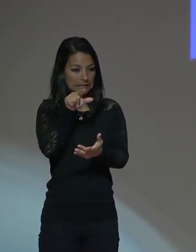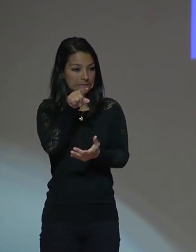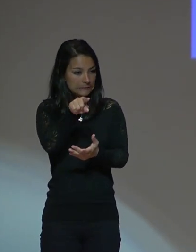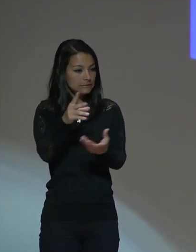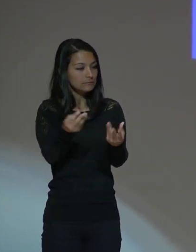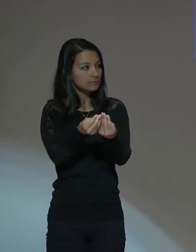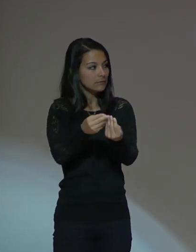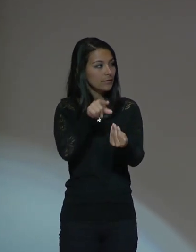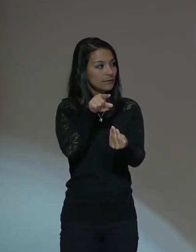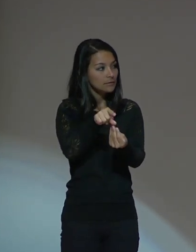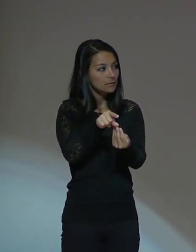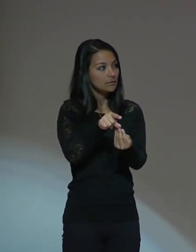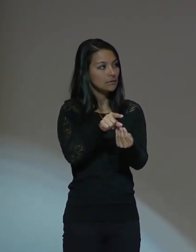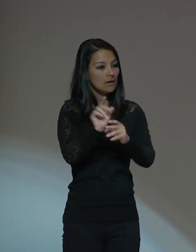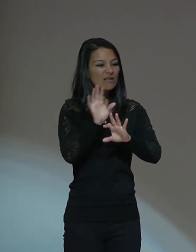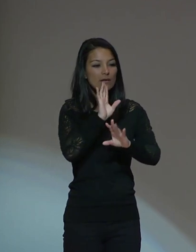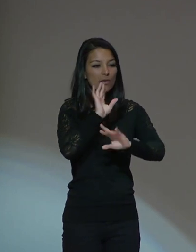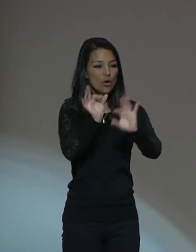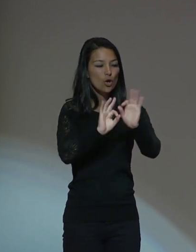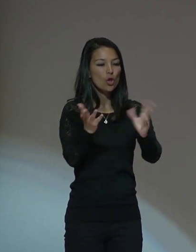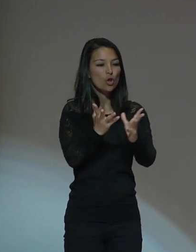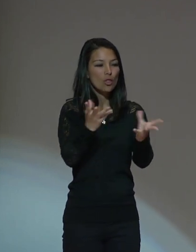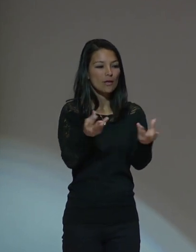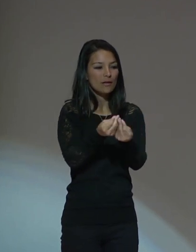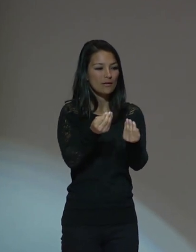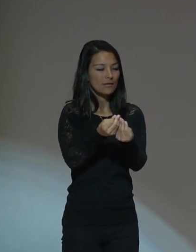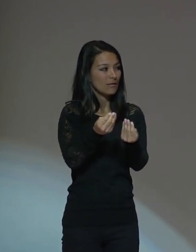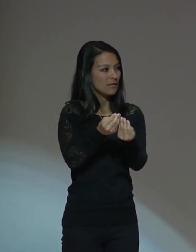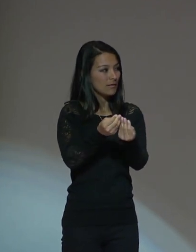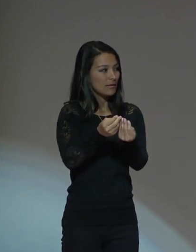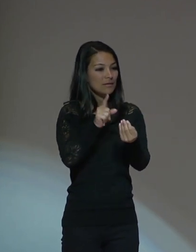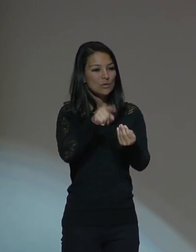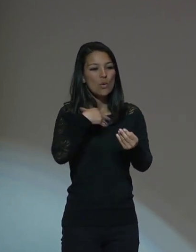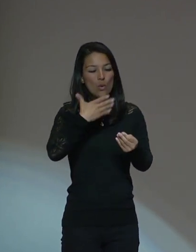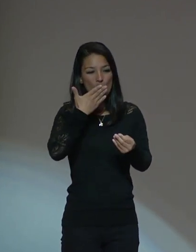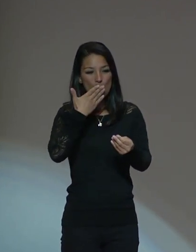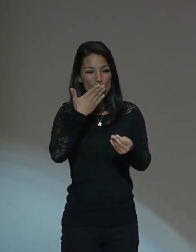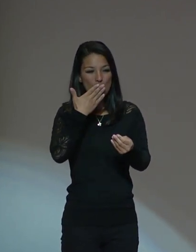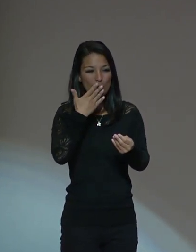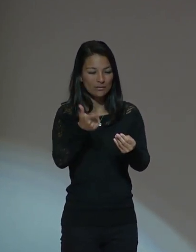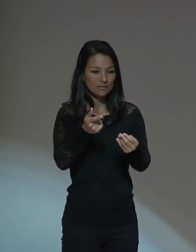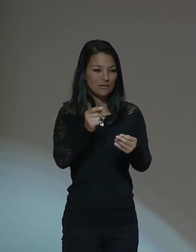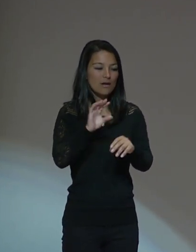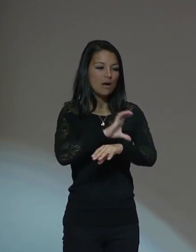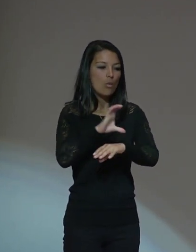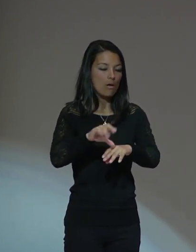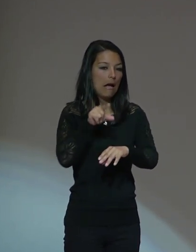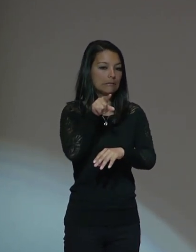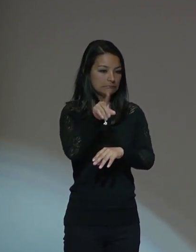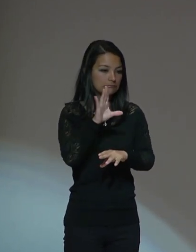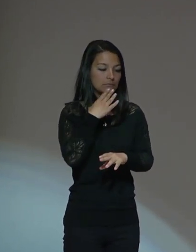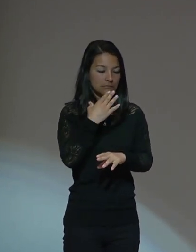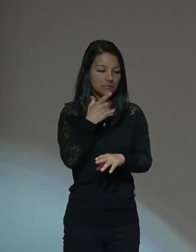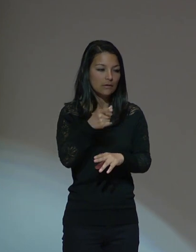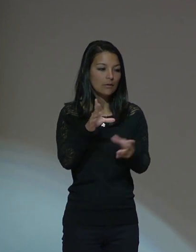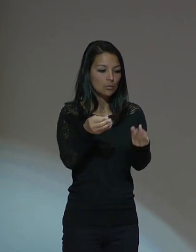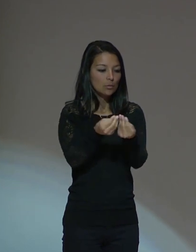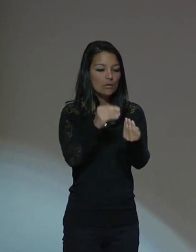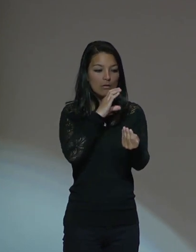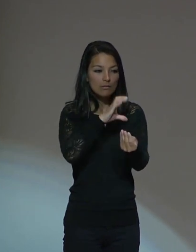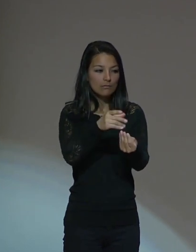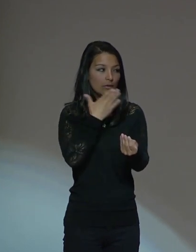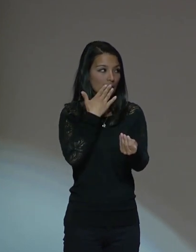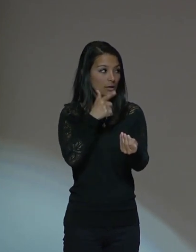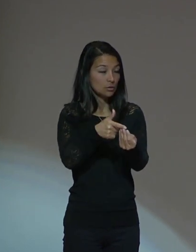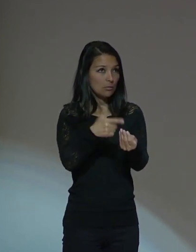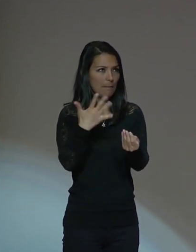están organizados en el Consejo Regional Indígena del Valle del Cauca, donde yo hace más de